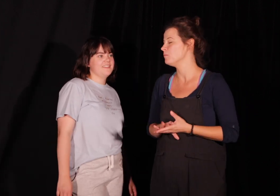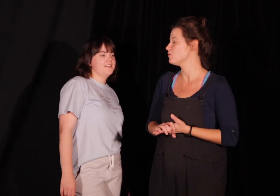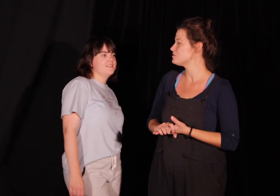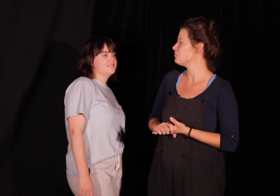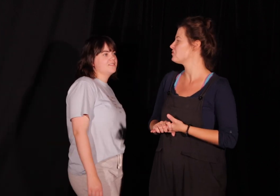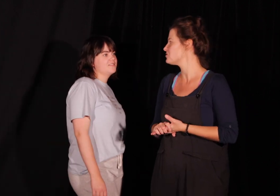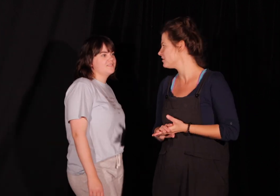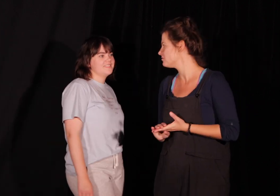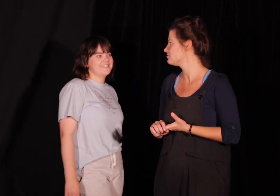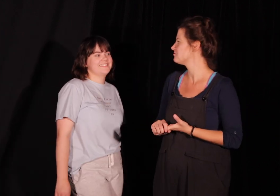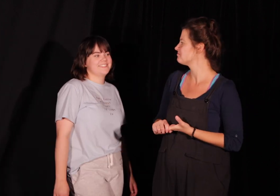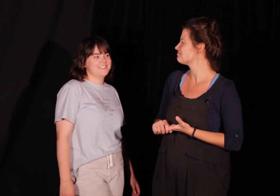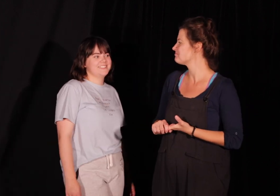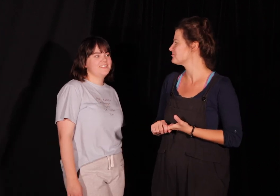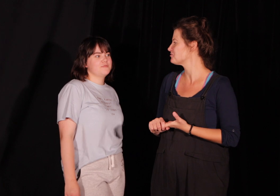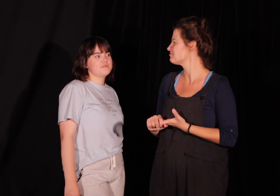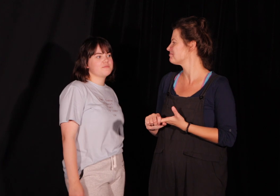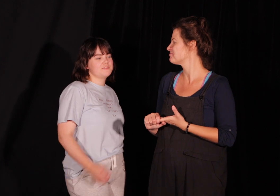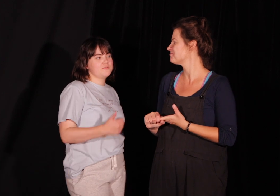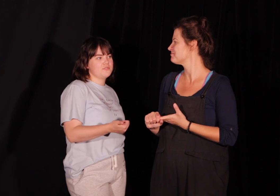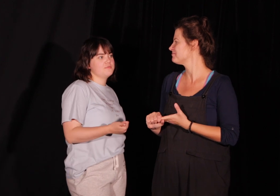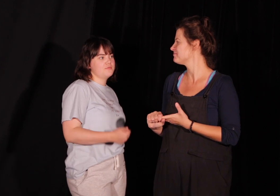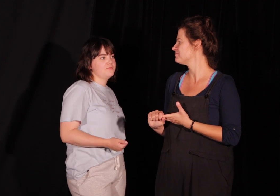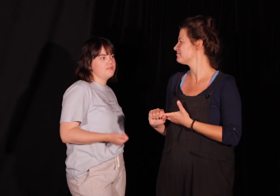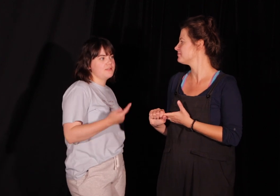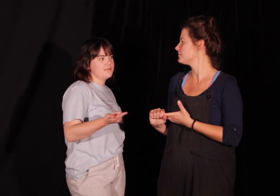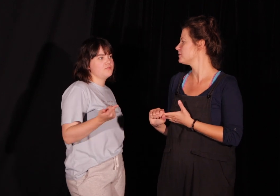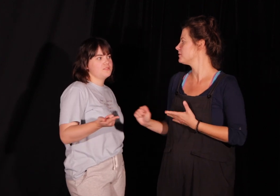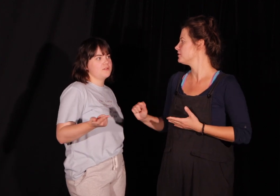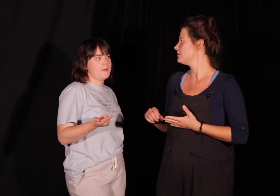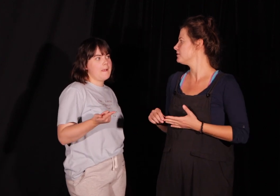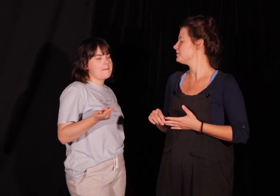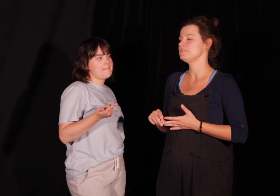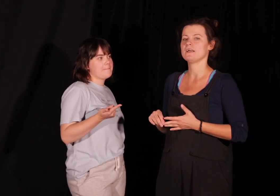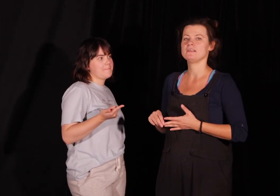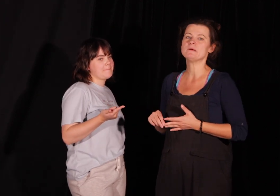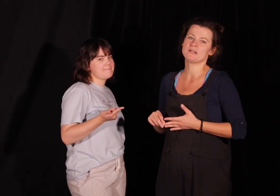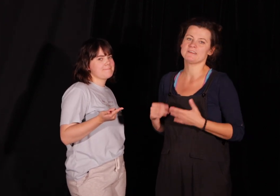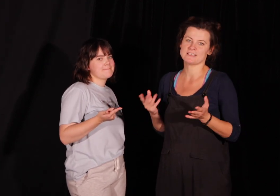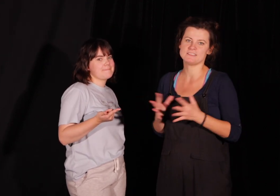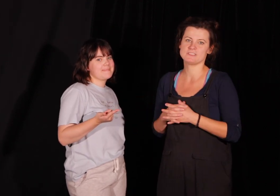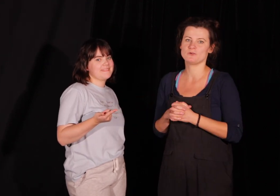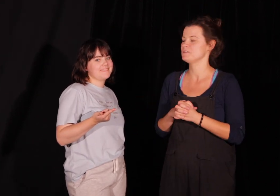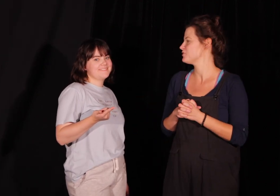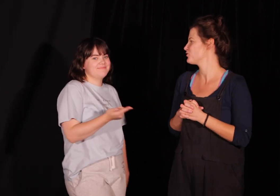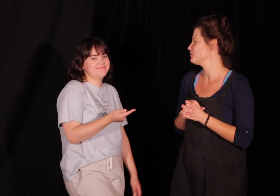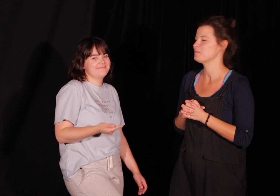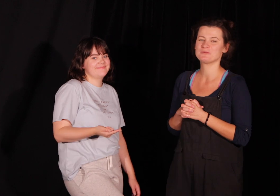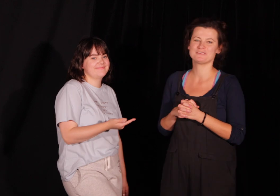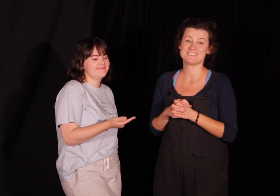może, może. Dobrze bym jakbyś w samochodzie próbowała i na motocykl. Nie. Nie mam prawa jazdy, więc byłoby ciężko mi popróbować.